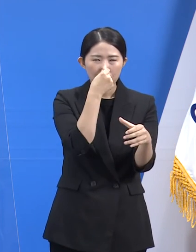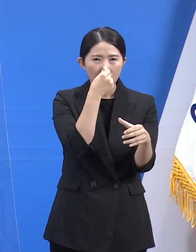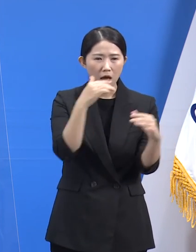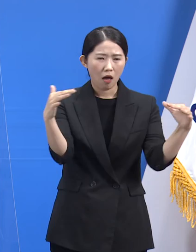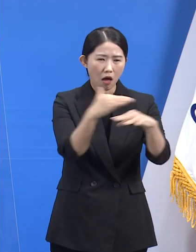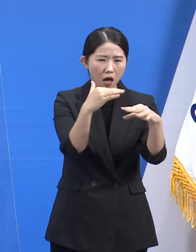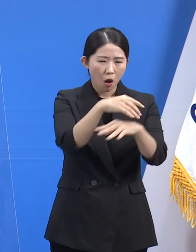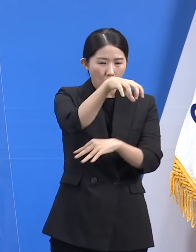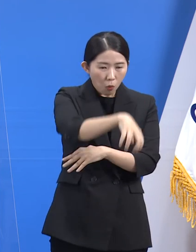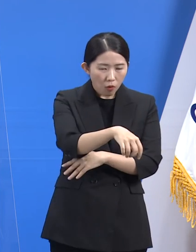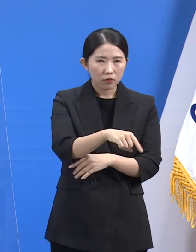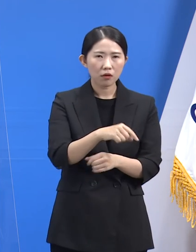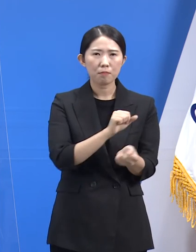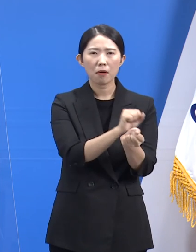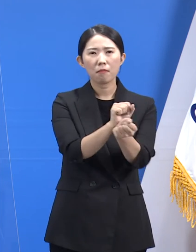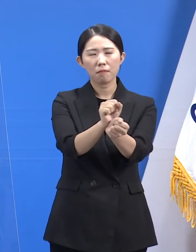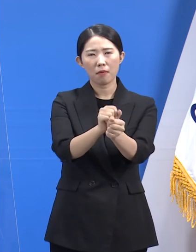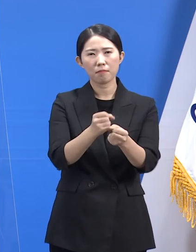확인되었습니다.